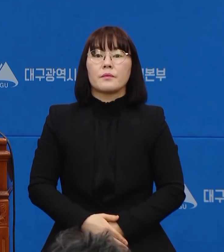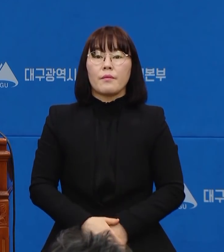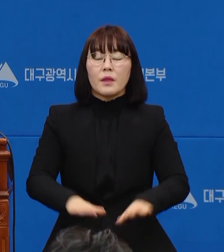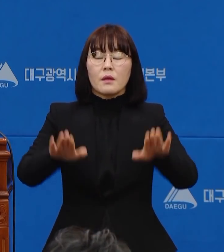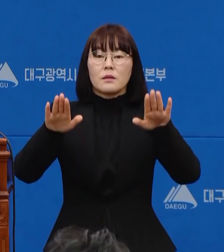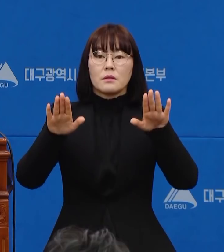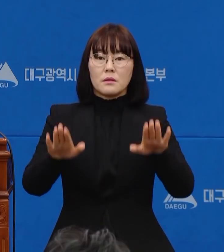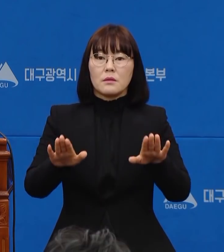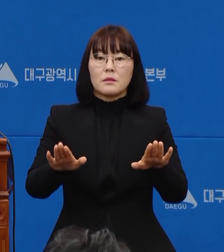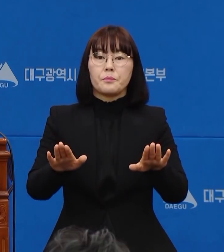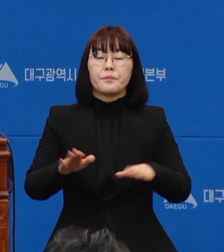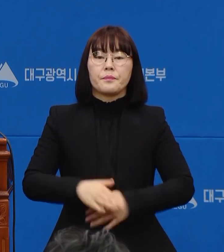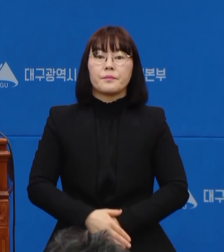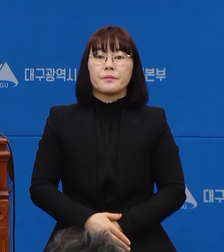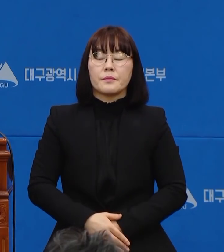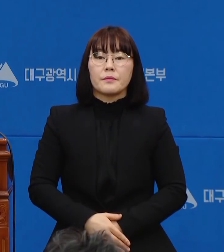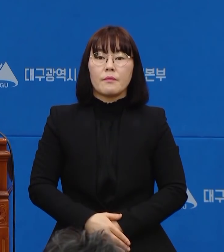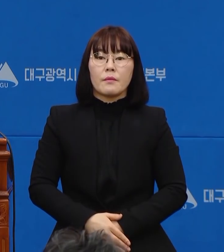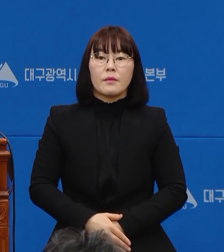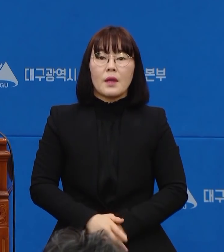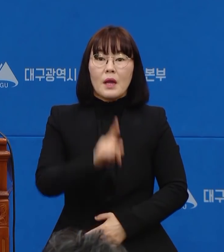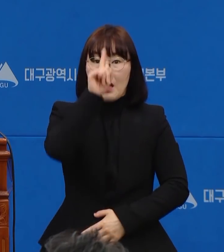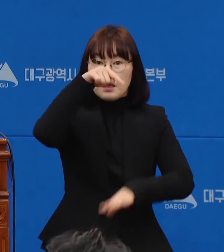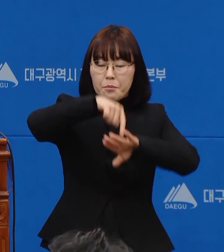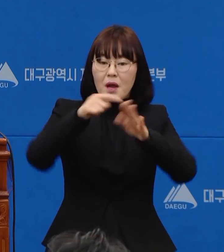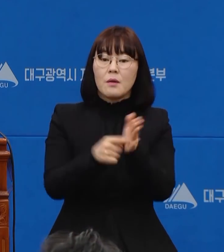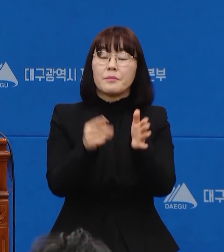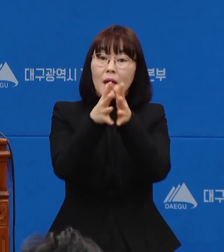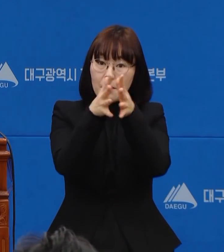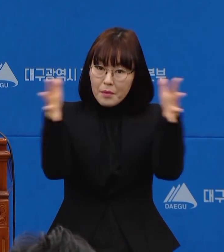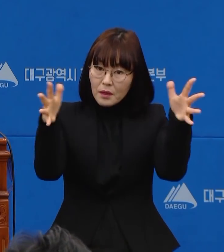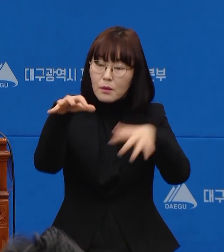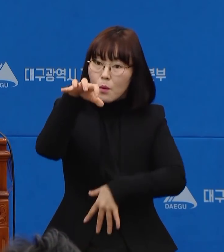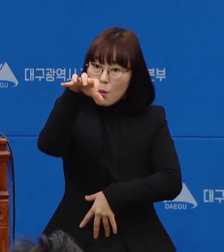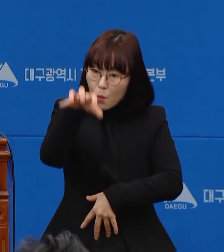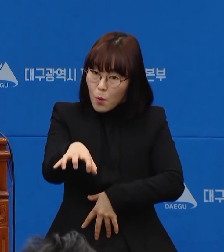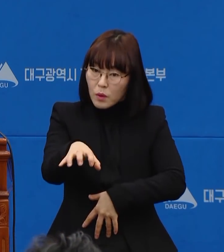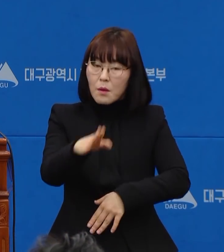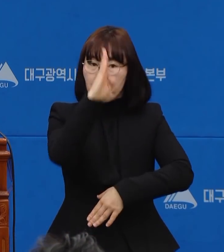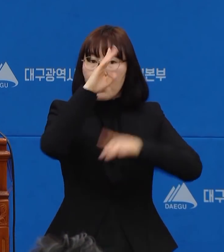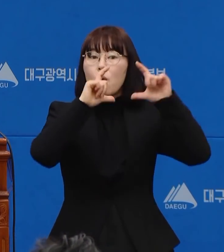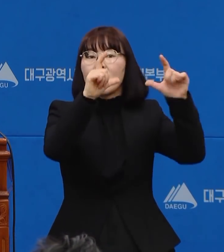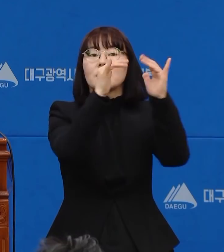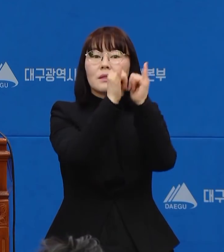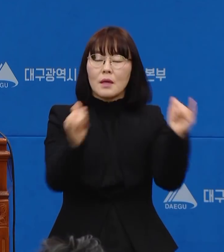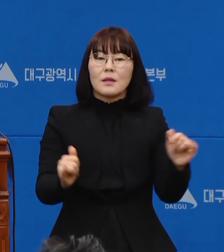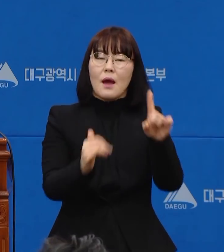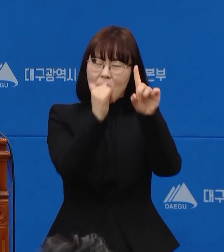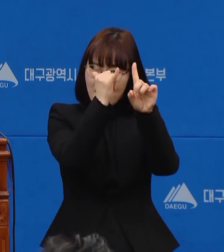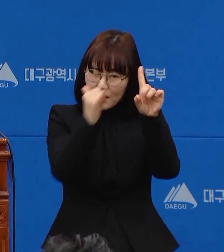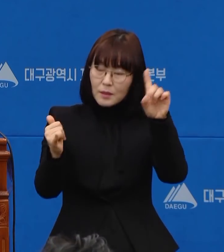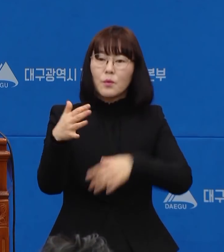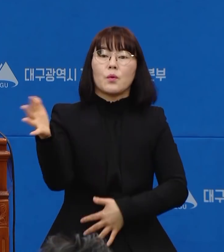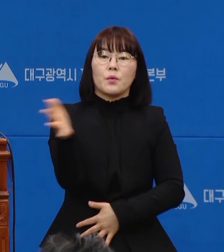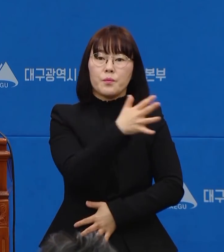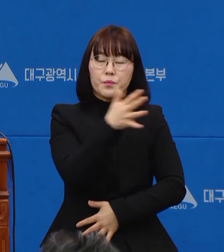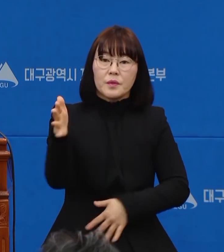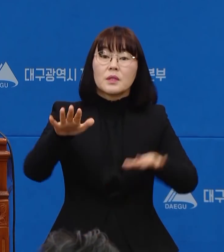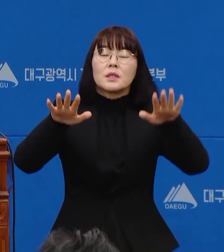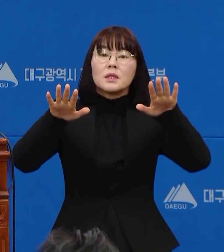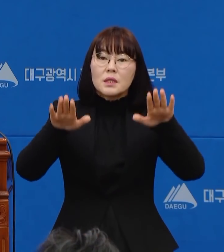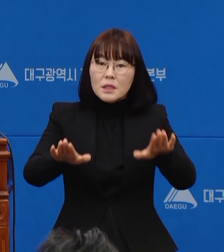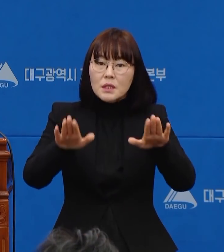현재 한마음 아파트에 확진자는 단 한 명도 없습니다. 모두